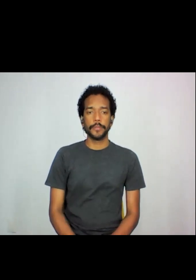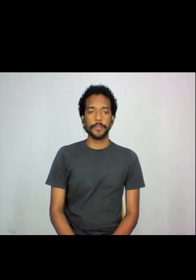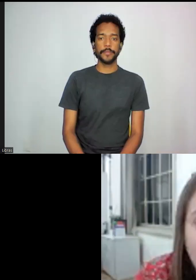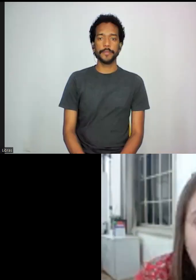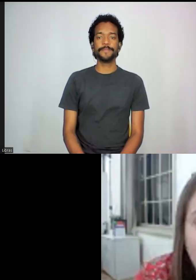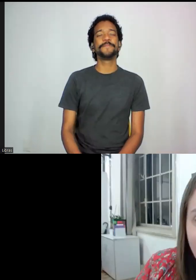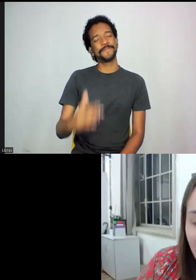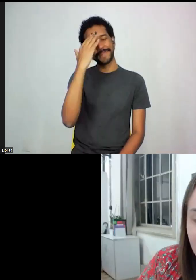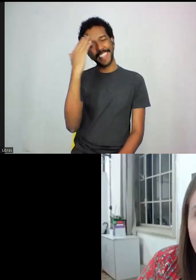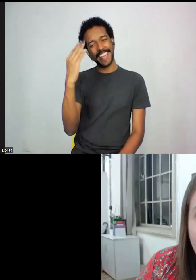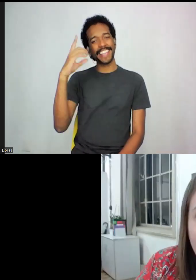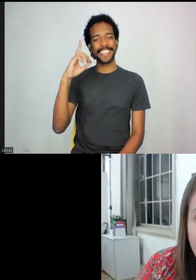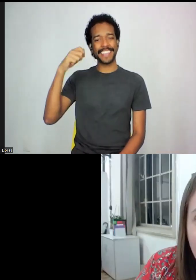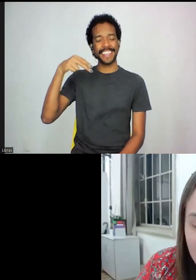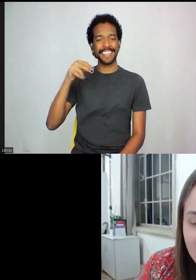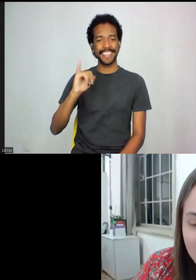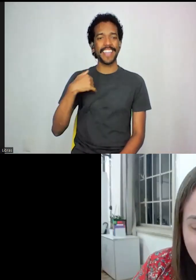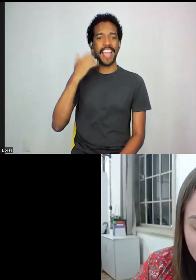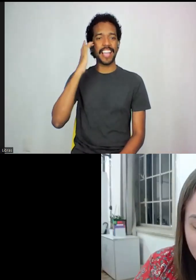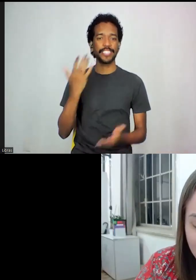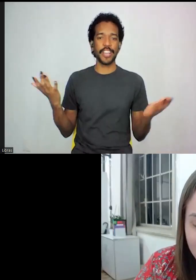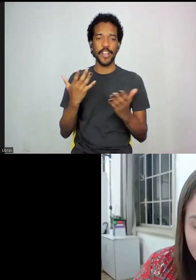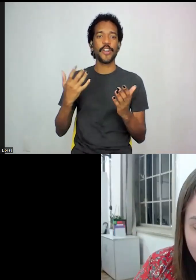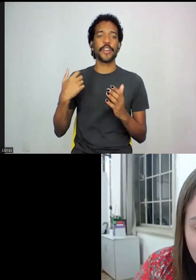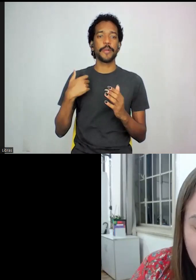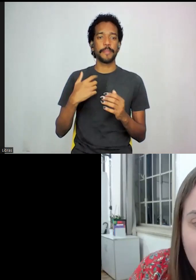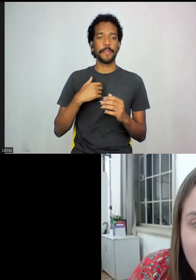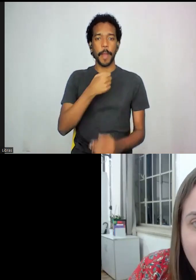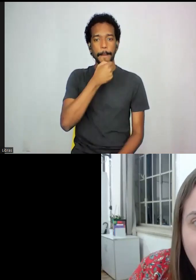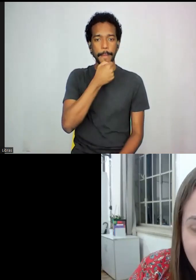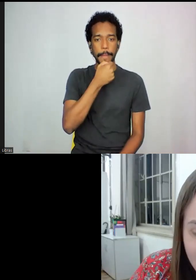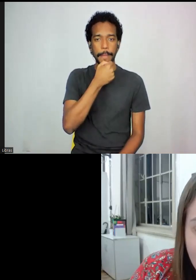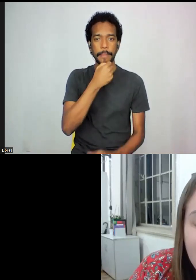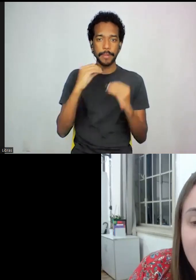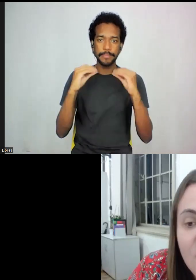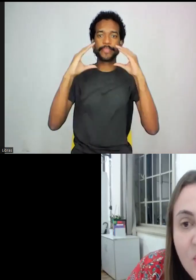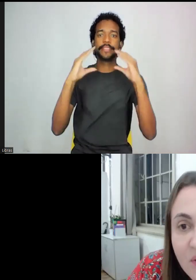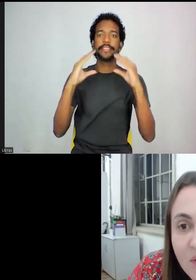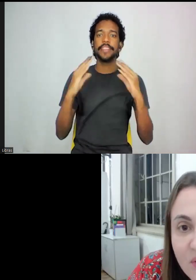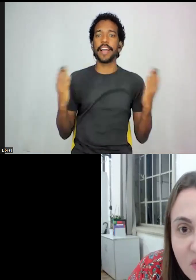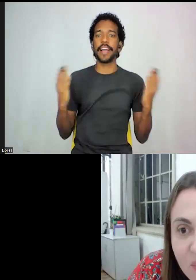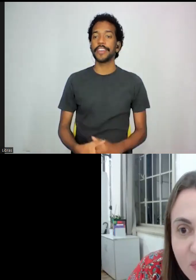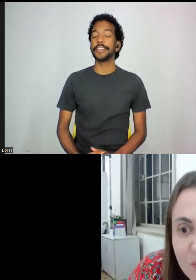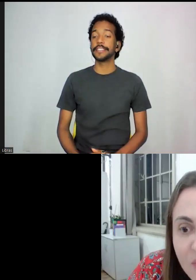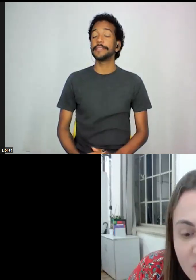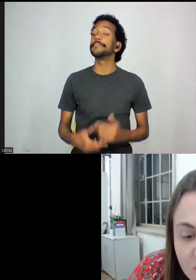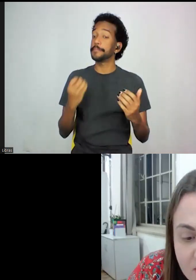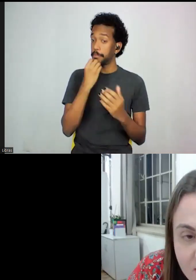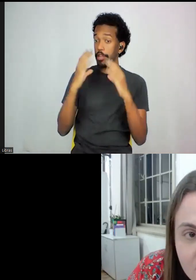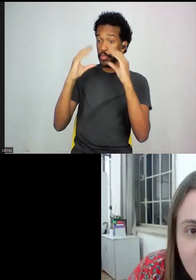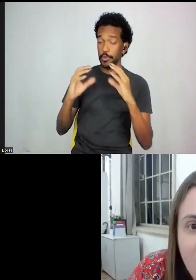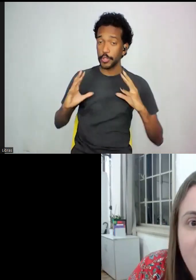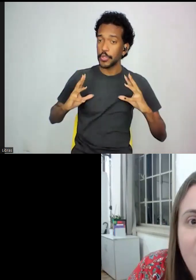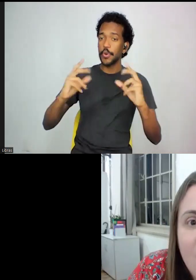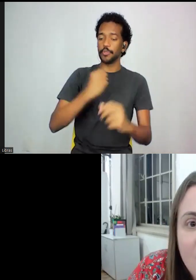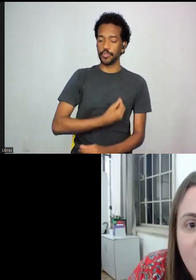Obrigada, Dani. Acho que agora eu liguei meu microfone. Então, boa noite a todos, boa noite aos que